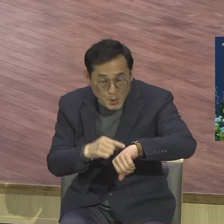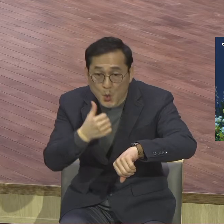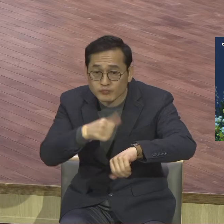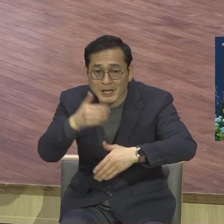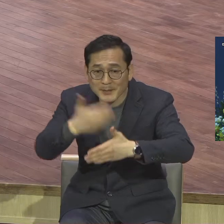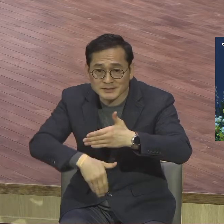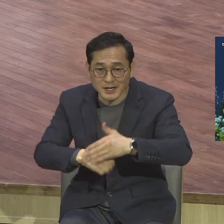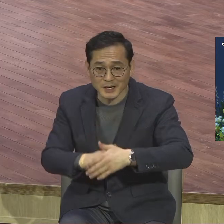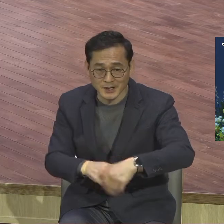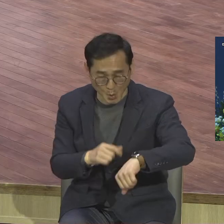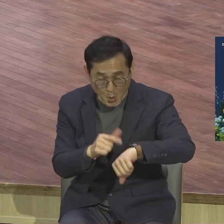맞추느라 고생 많이 했어요